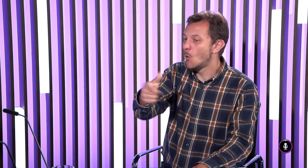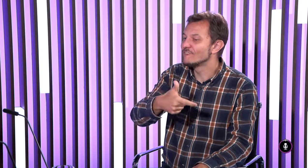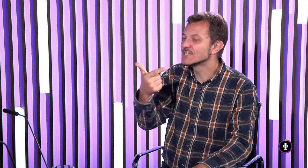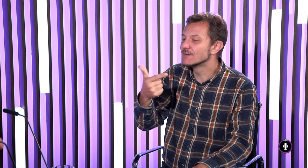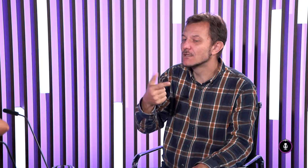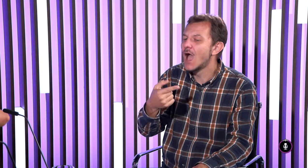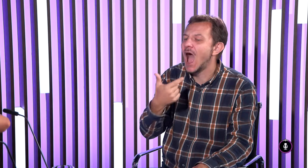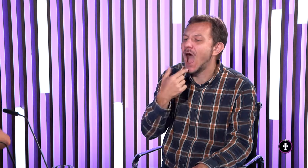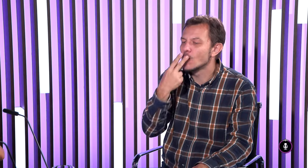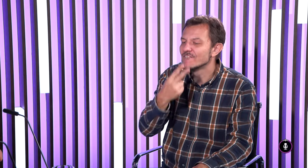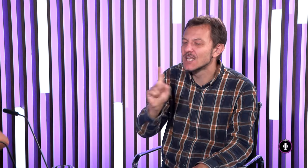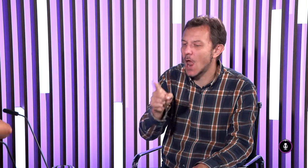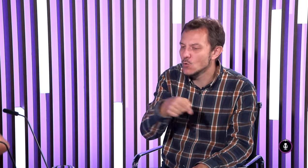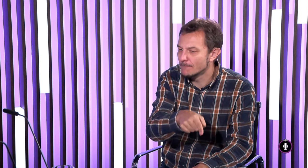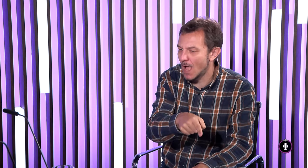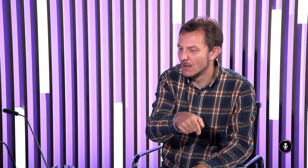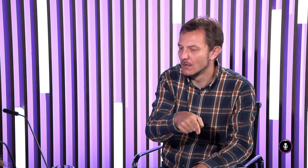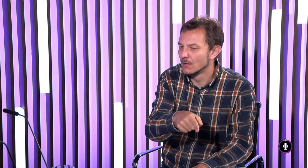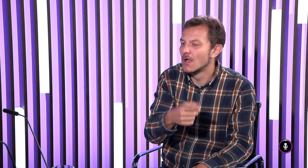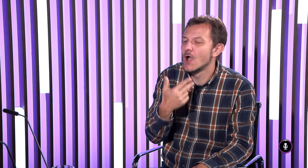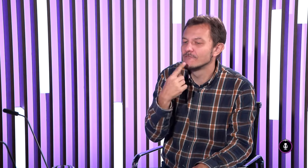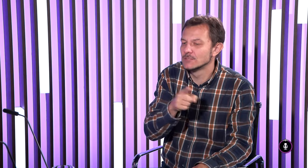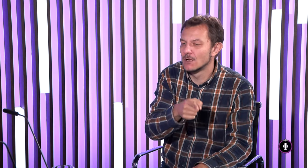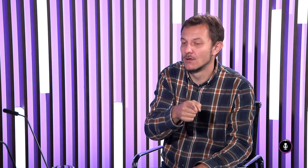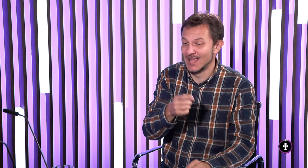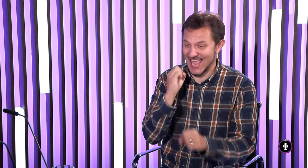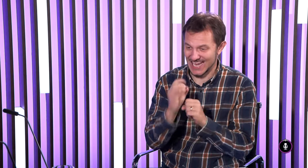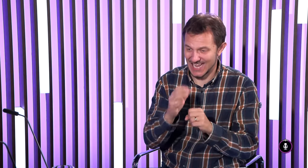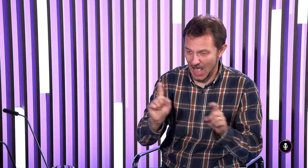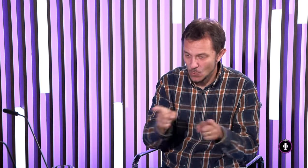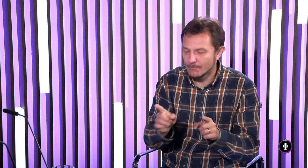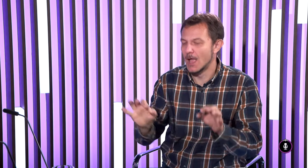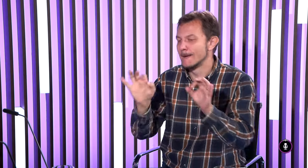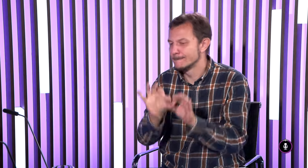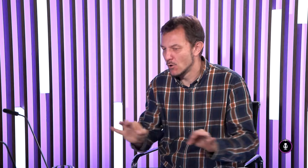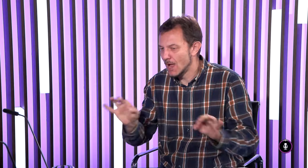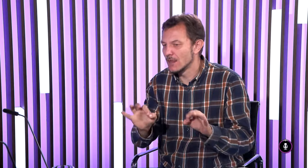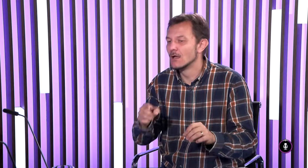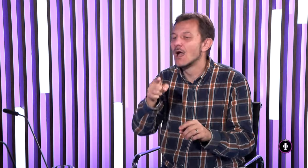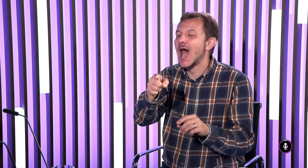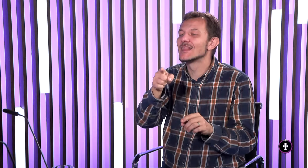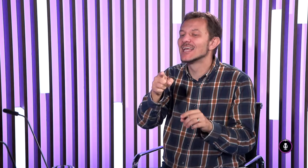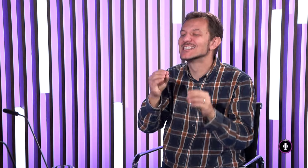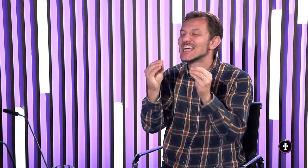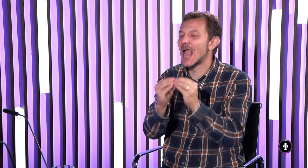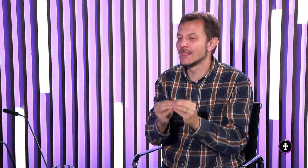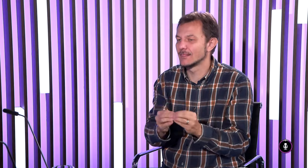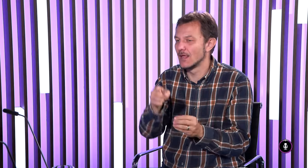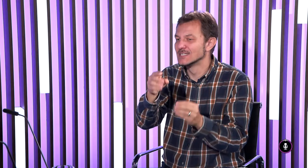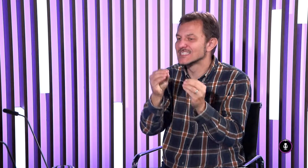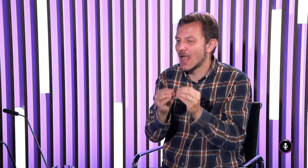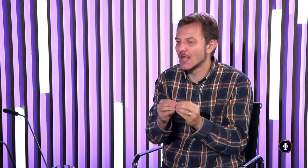a keď je tlmočník tlmočník môže vysvetliť alebo to za informácie ako to hudba vyzerá či je to rýchla hudba alebo je to pomalá hudba